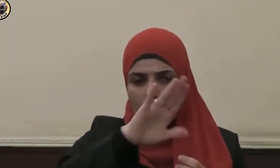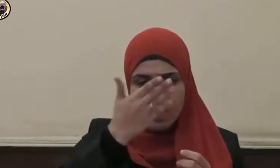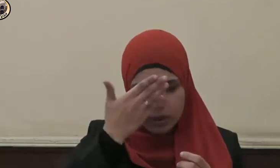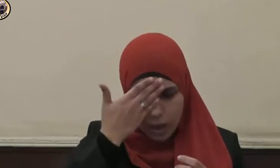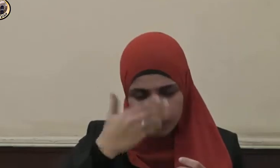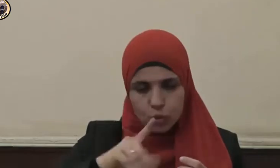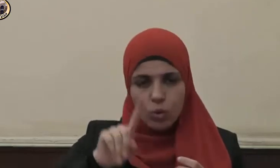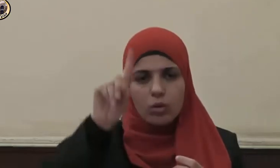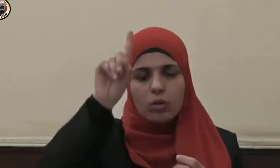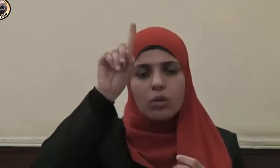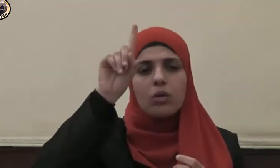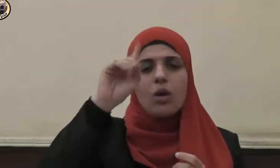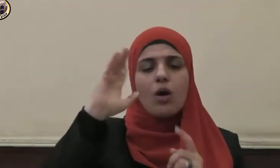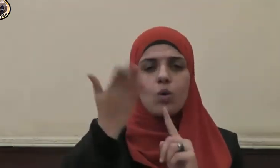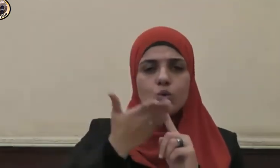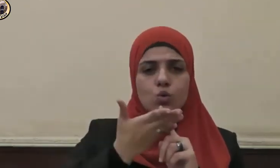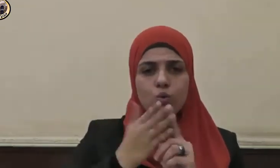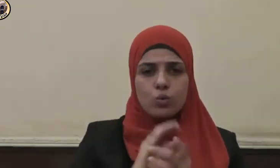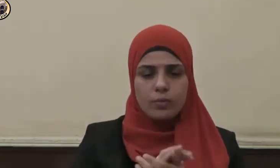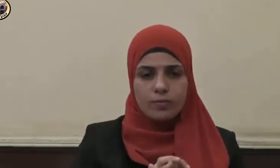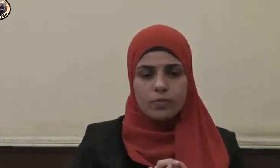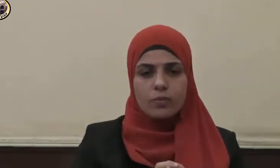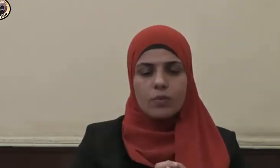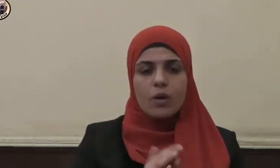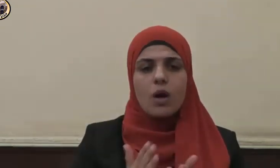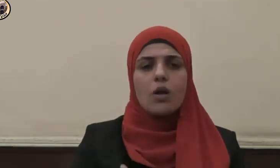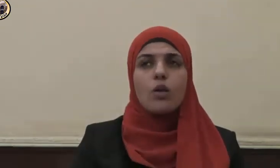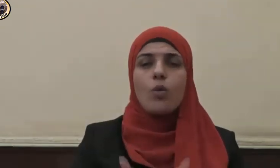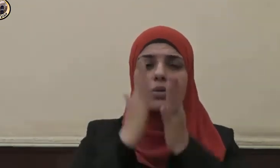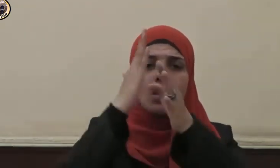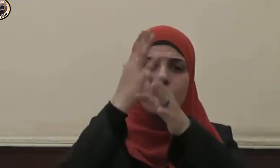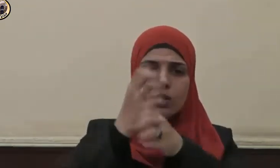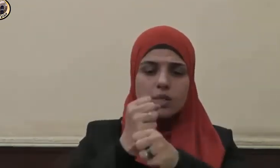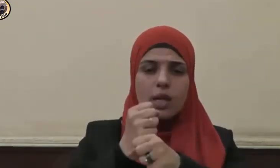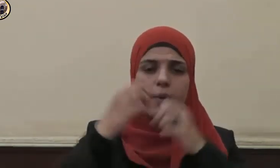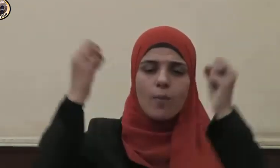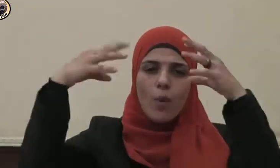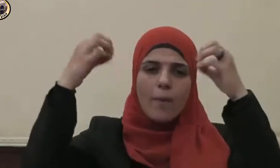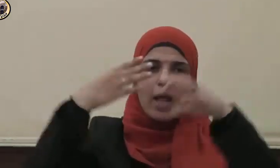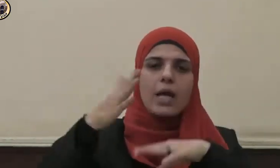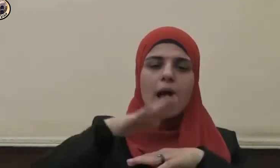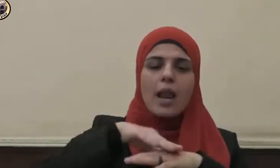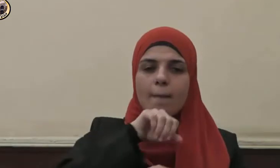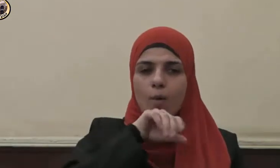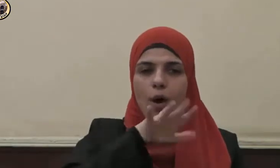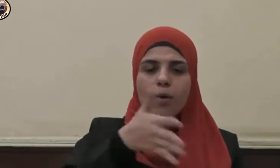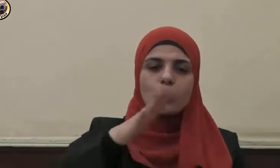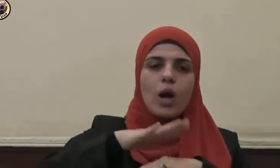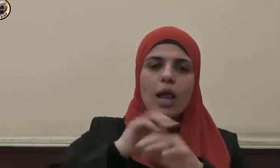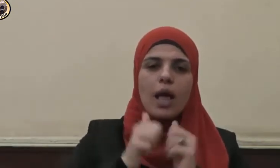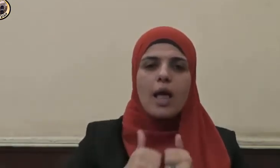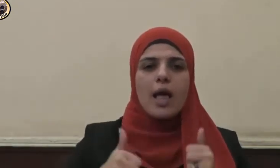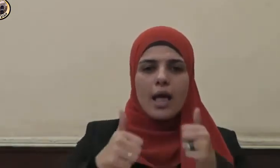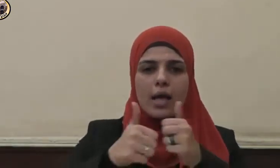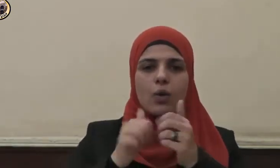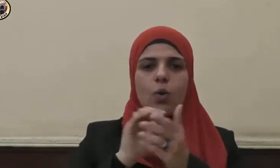ونبينا محمدا عبده ورسوله اللهم صلي وسلم وبارك عليه وعلى آله